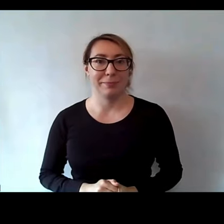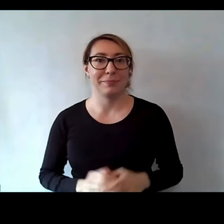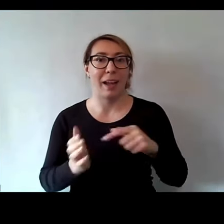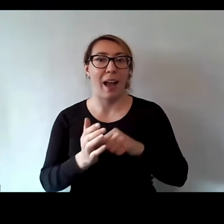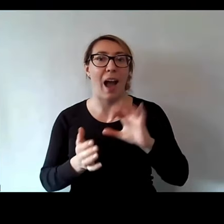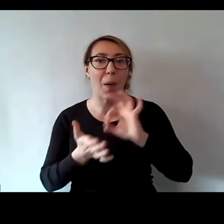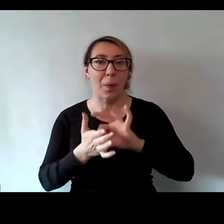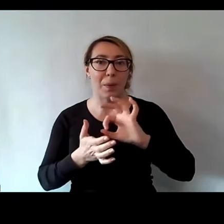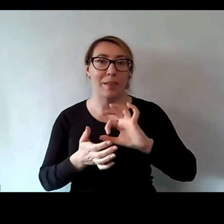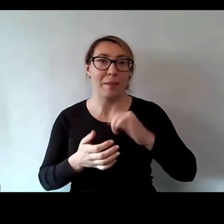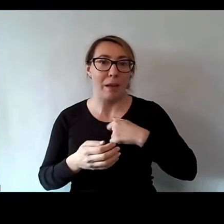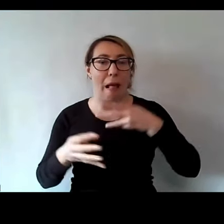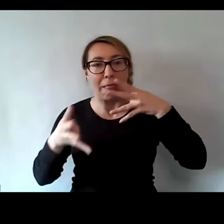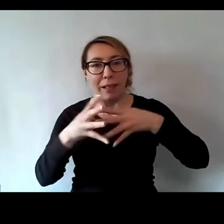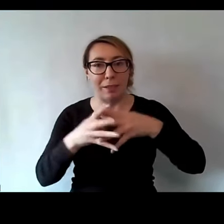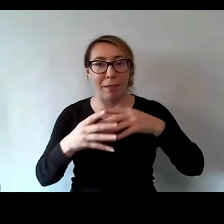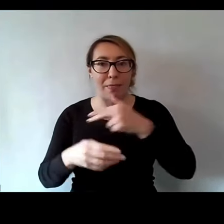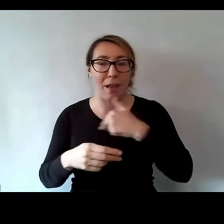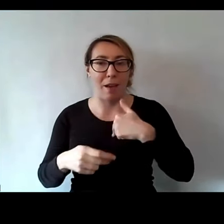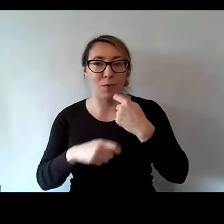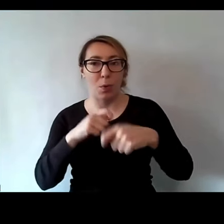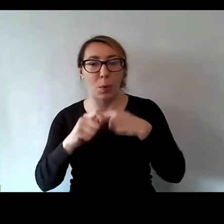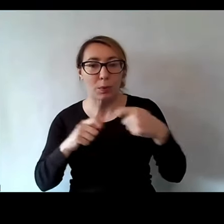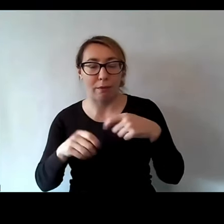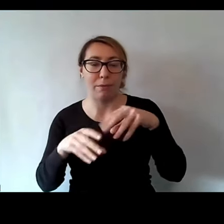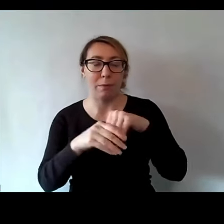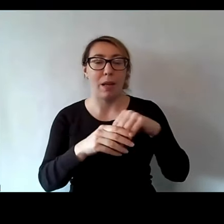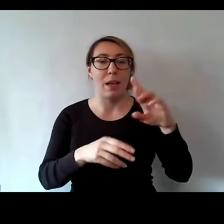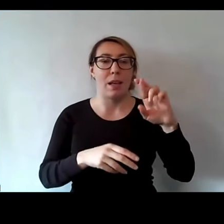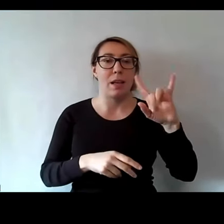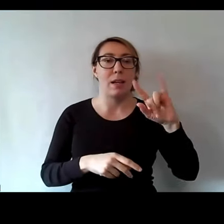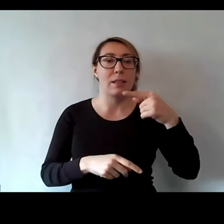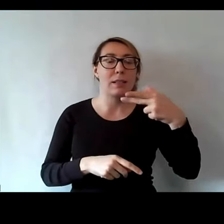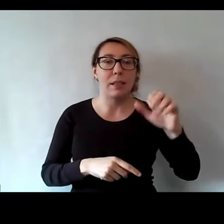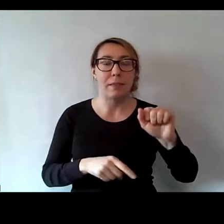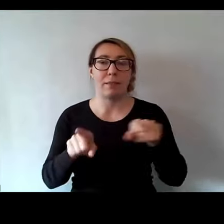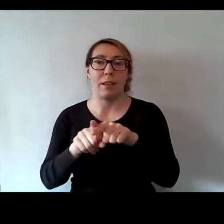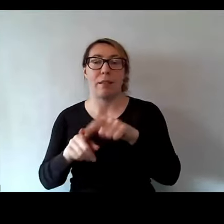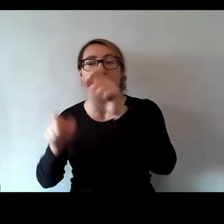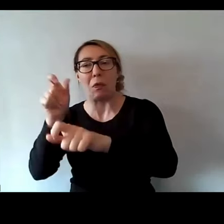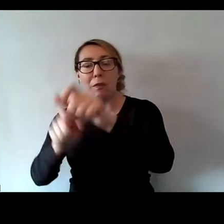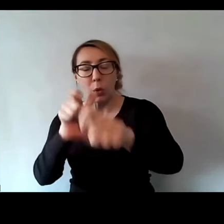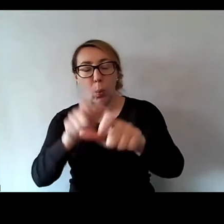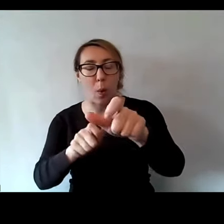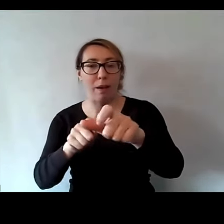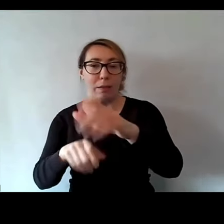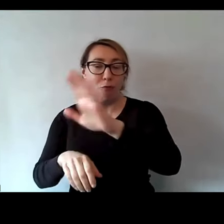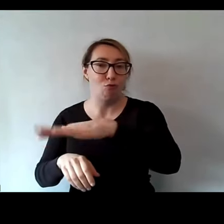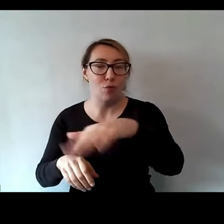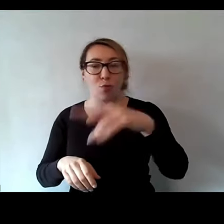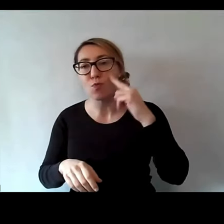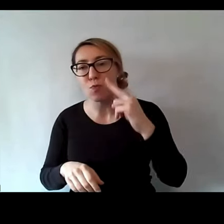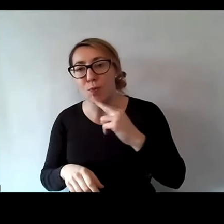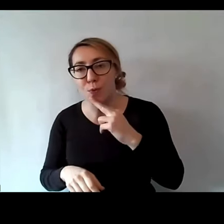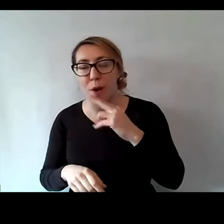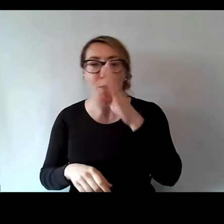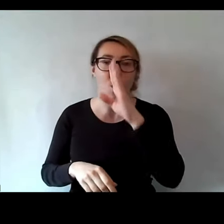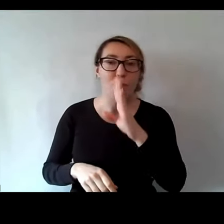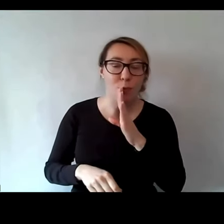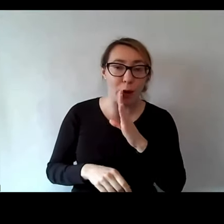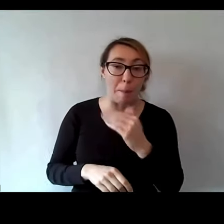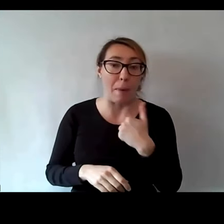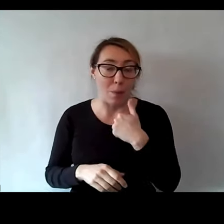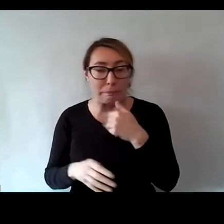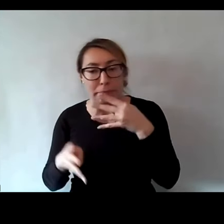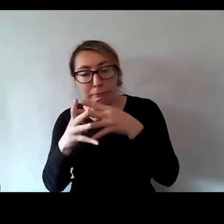testować nasze rozwiązanie zarówno w Rydzynie, jak i właśnie indywidualnie z dziećmi głuchymi, słabosłyszącymi.